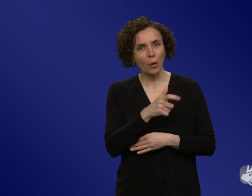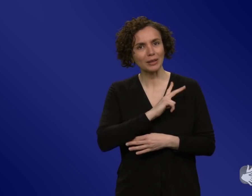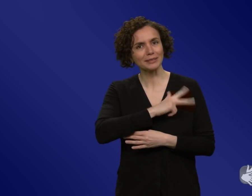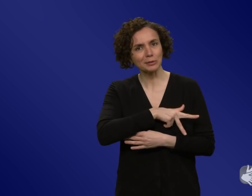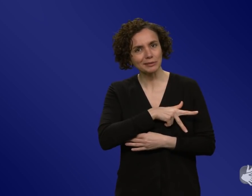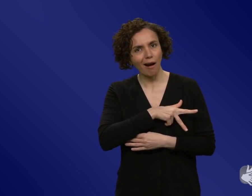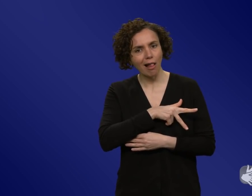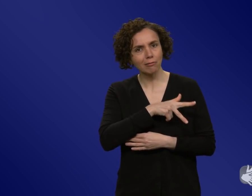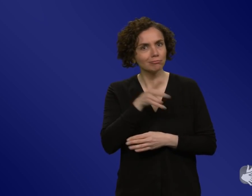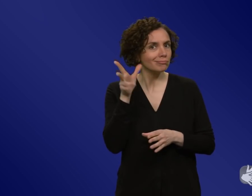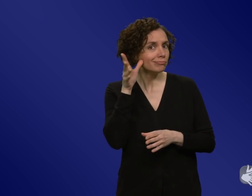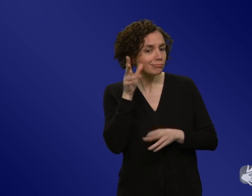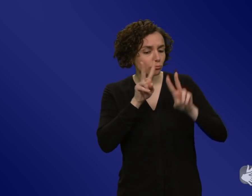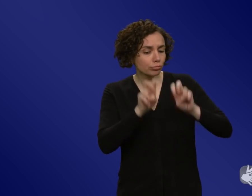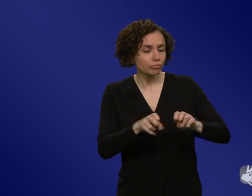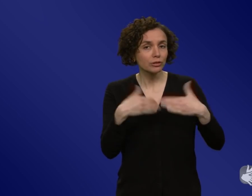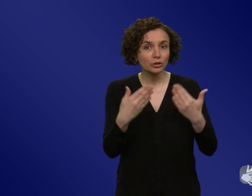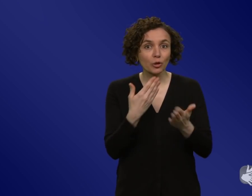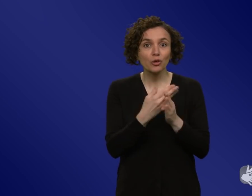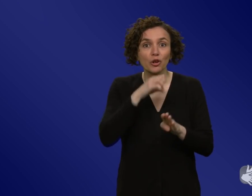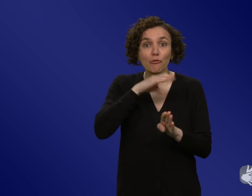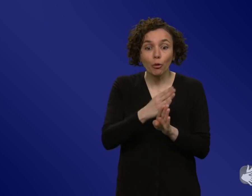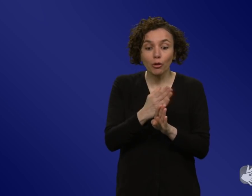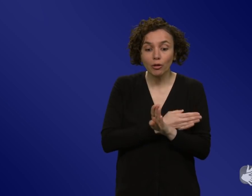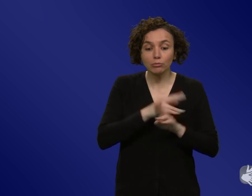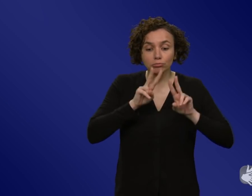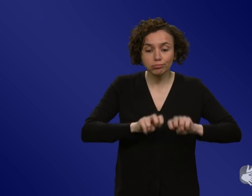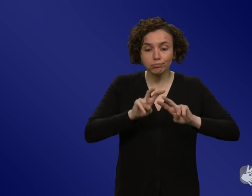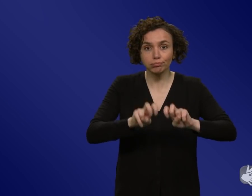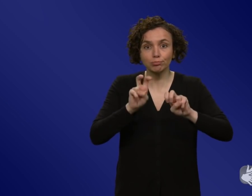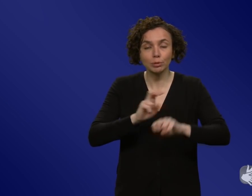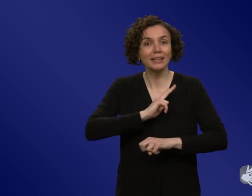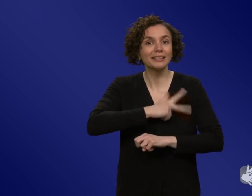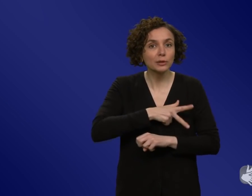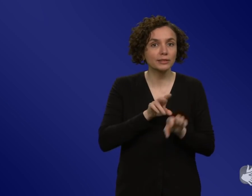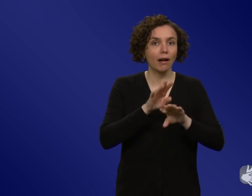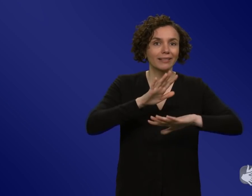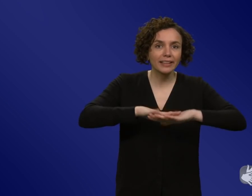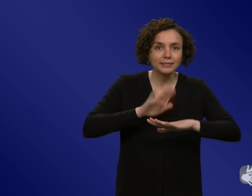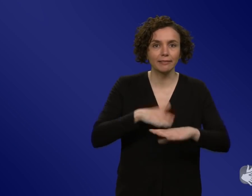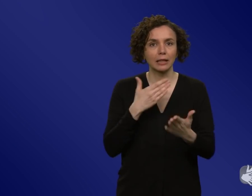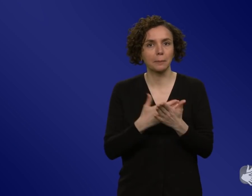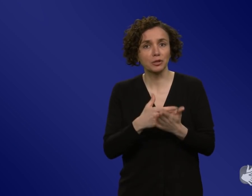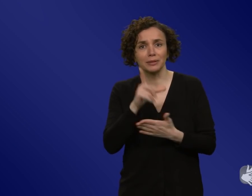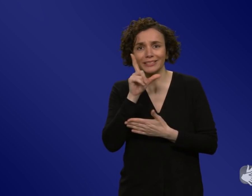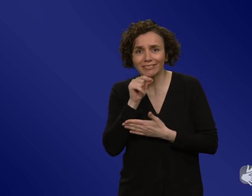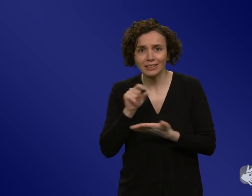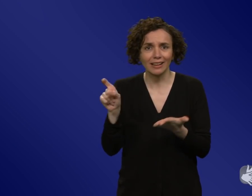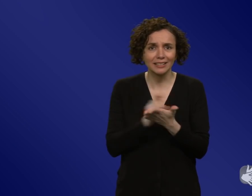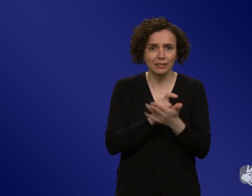sozialen Netzwerken zum Beispiel zu gucken, was ist da unterwegs? Ist das sinnvoll? Doch, das ist wichtig. Ja, das ist auf jeden Fall wichtig.